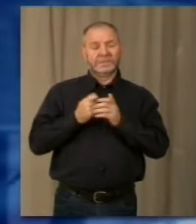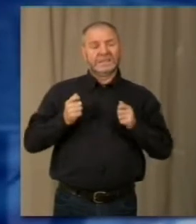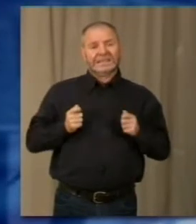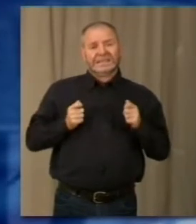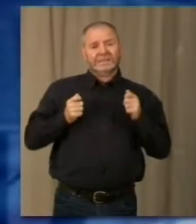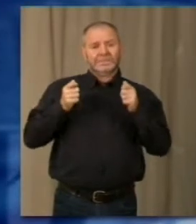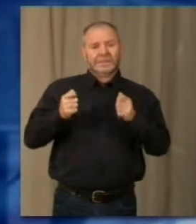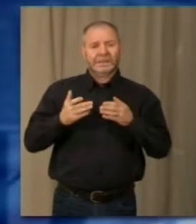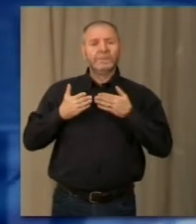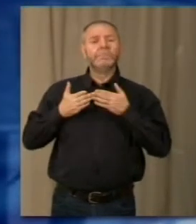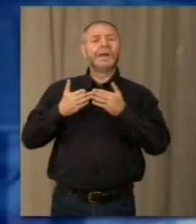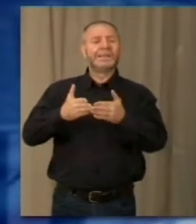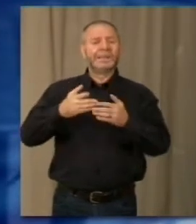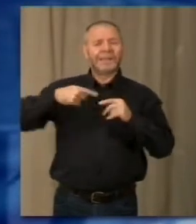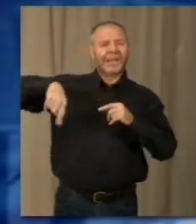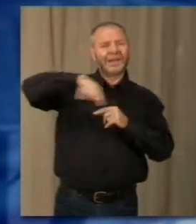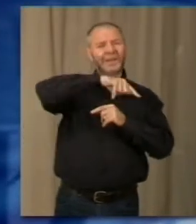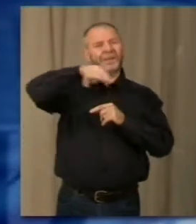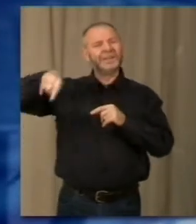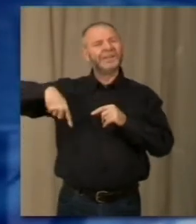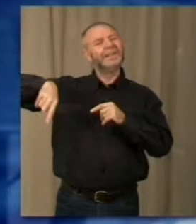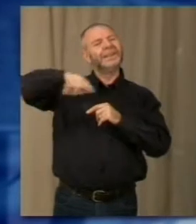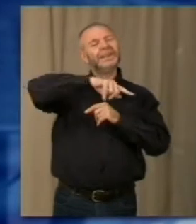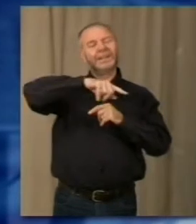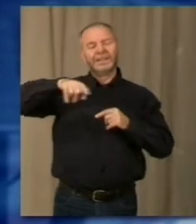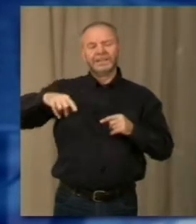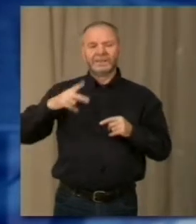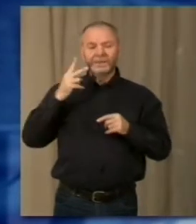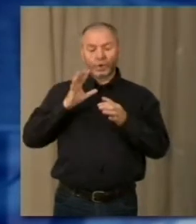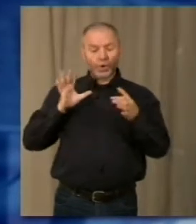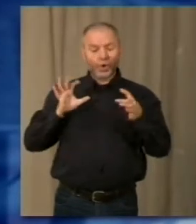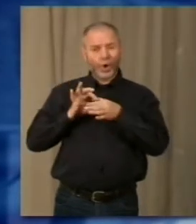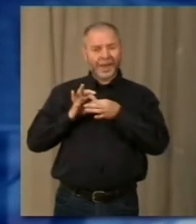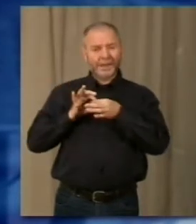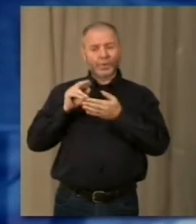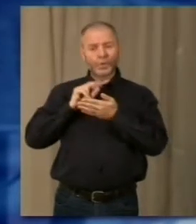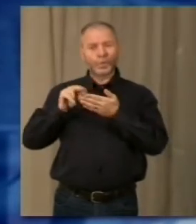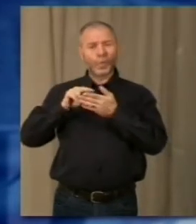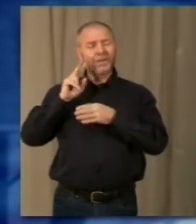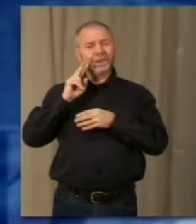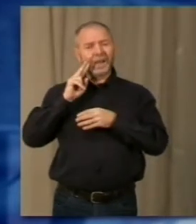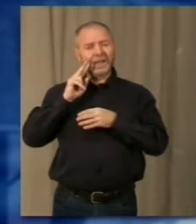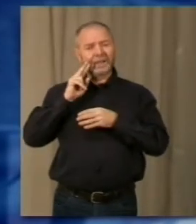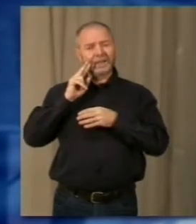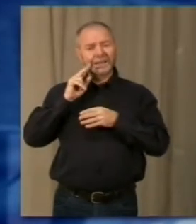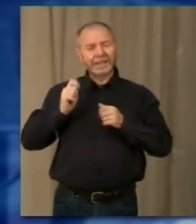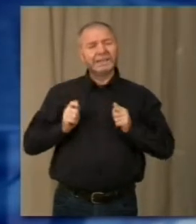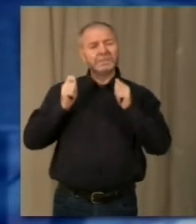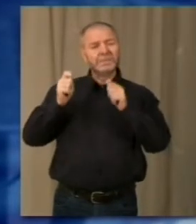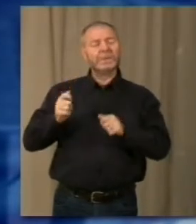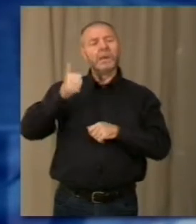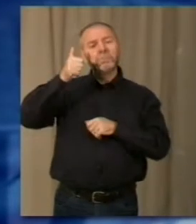per i battelli messi a disposizione per lavoratori e studenti. Solo il collegamento per le scuole di Verbagna costa al comune di Cannobbio